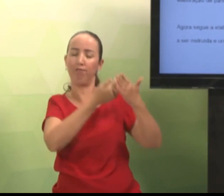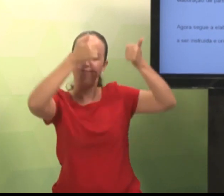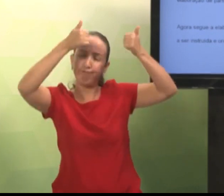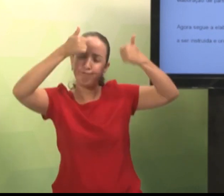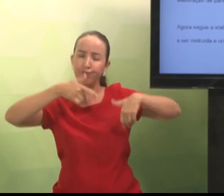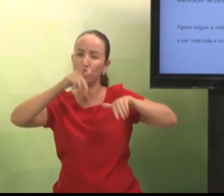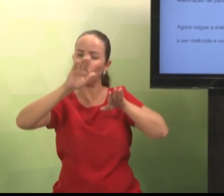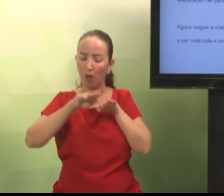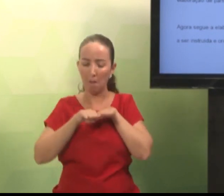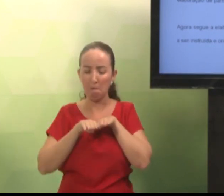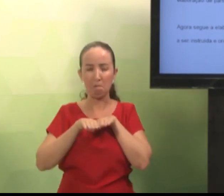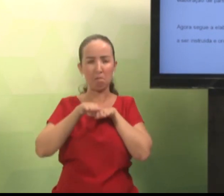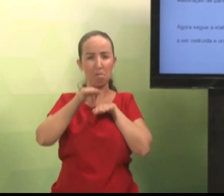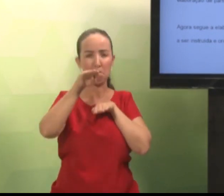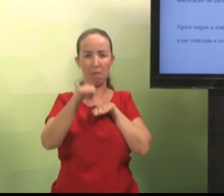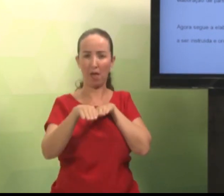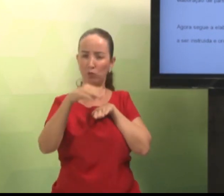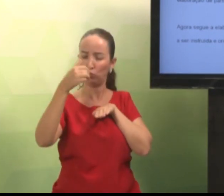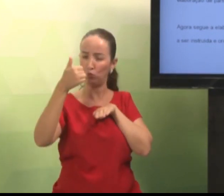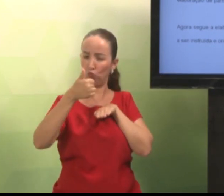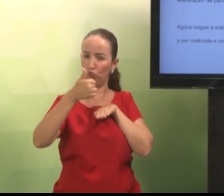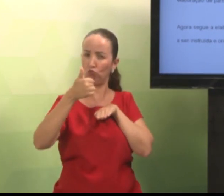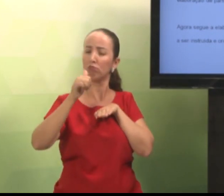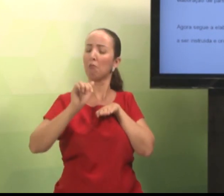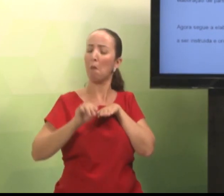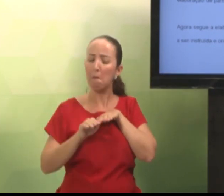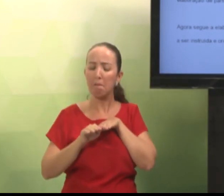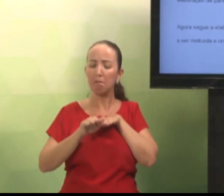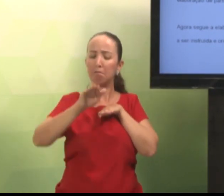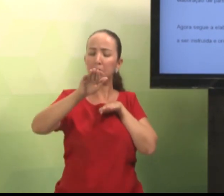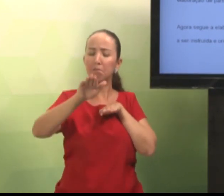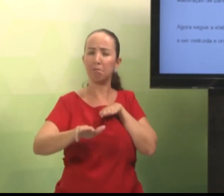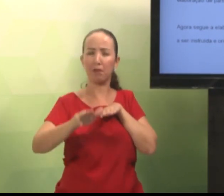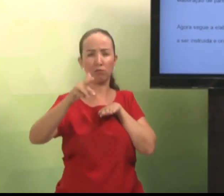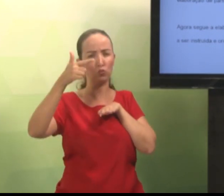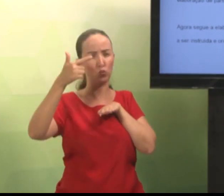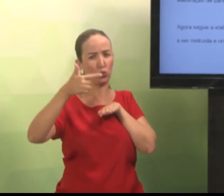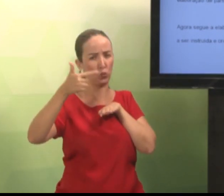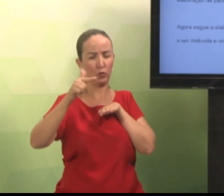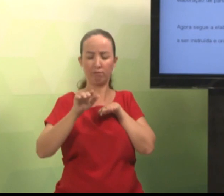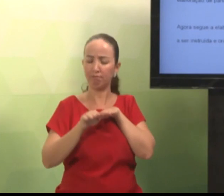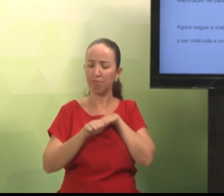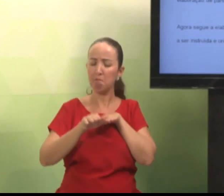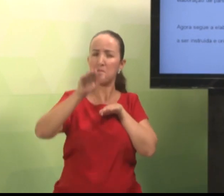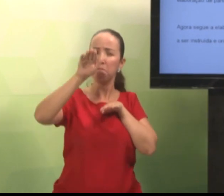já tiveram as aulas com o passo 1, 2, 3.